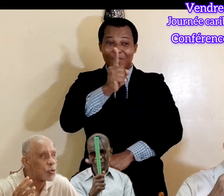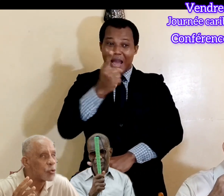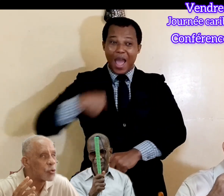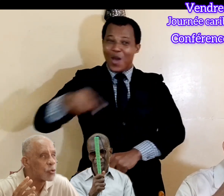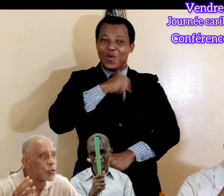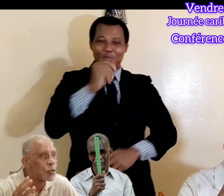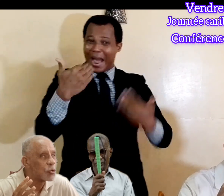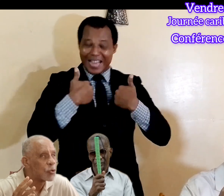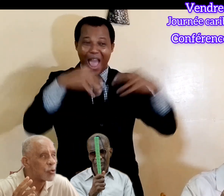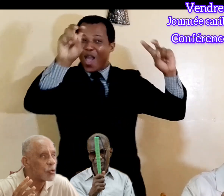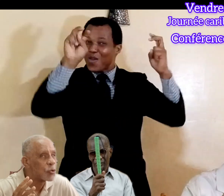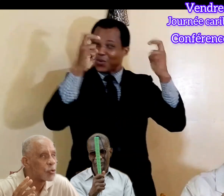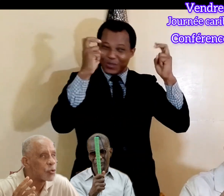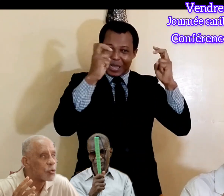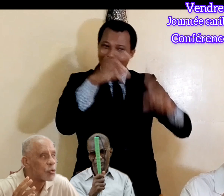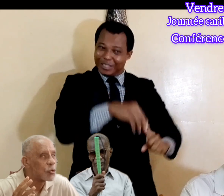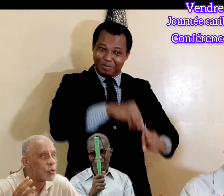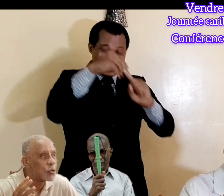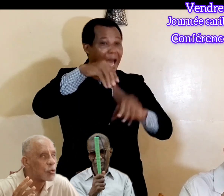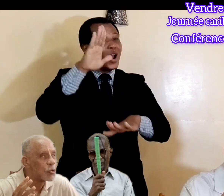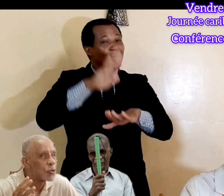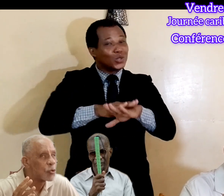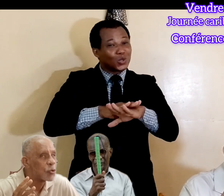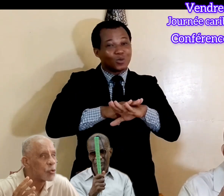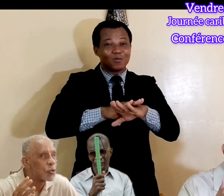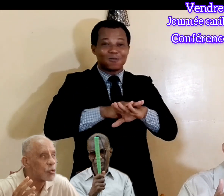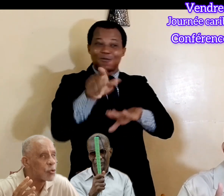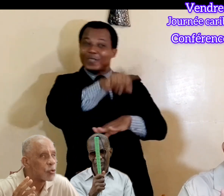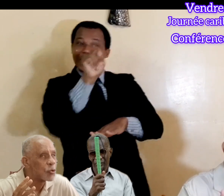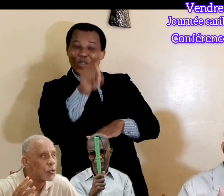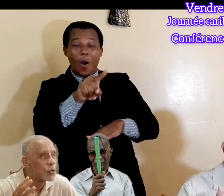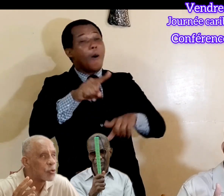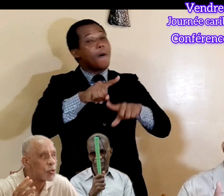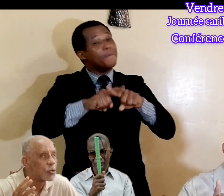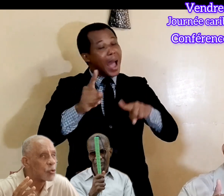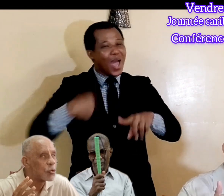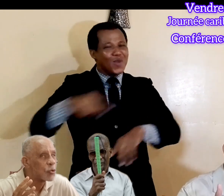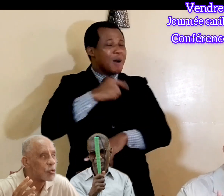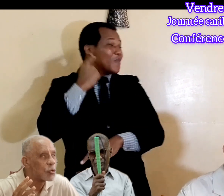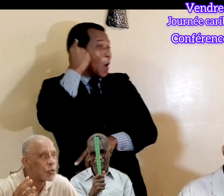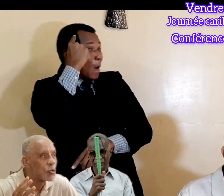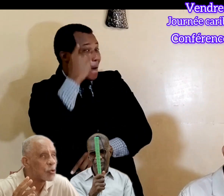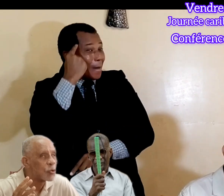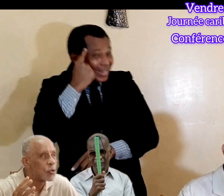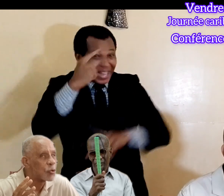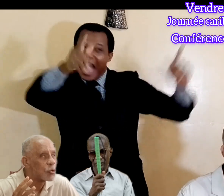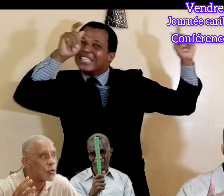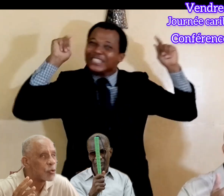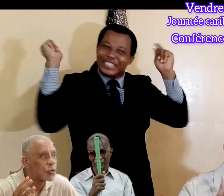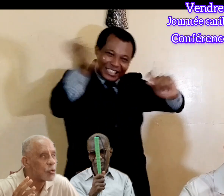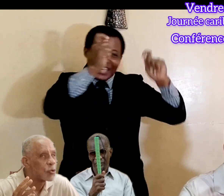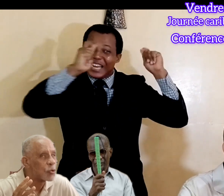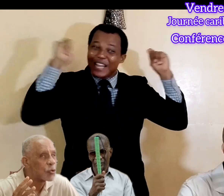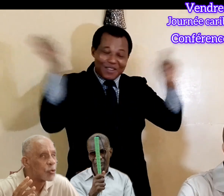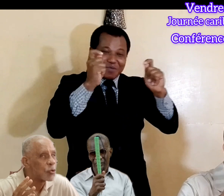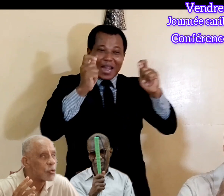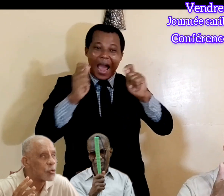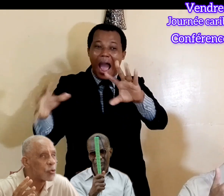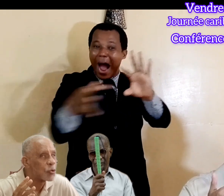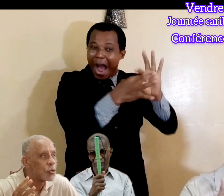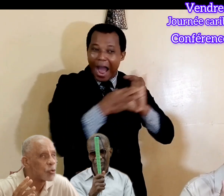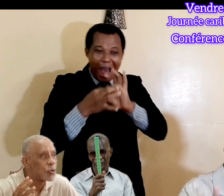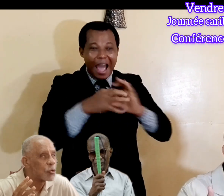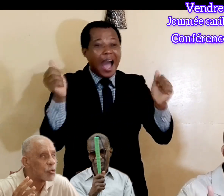des thèmes spécifiques sous question, mais nous dépensez quand même au mémoriel, en partenariat